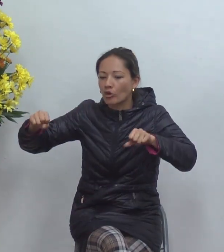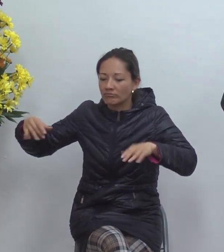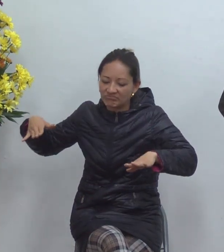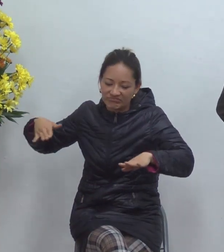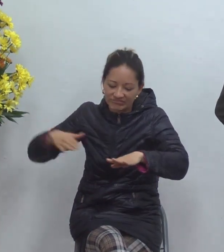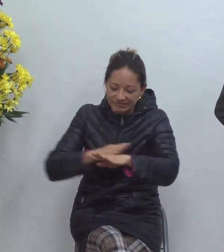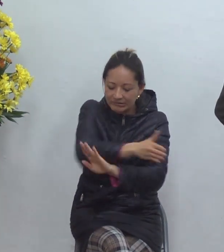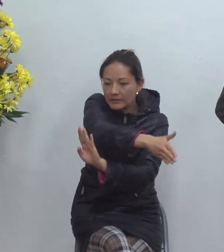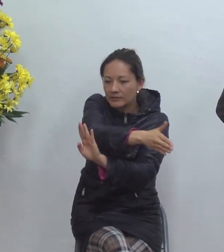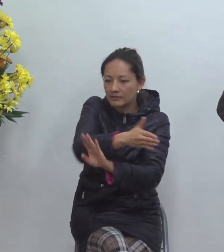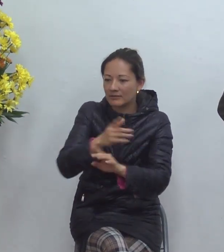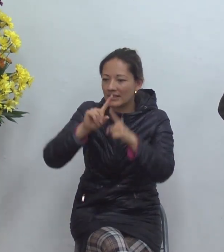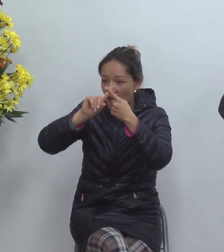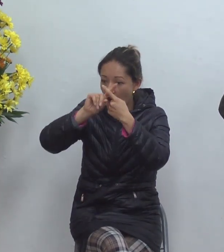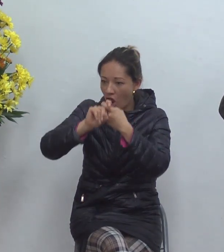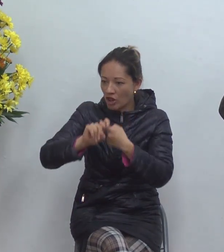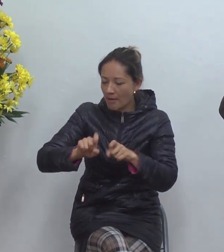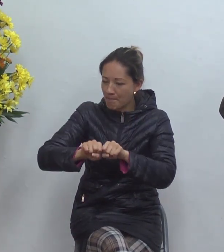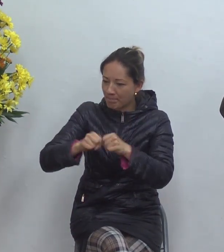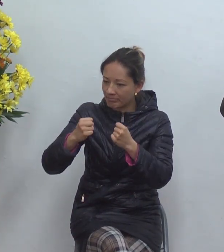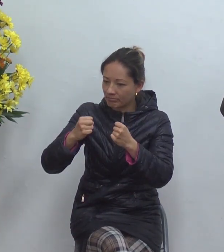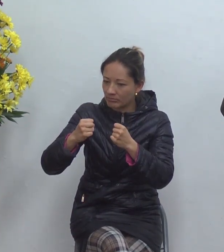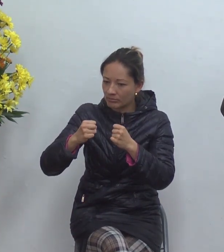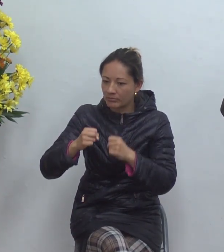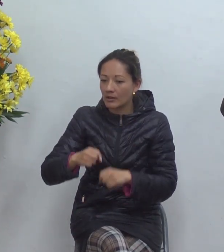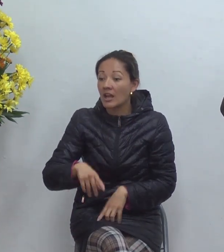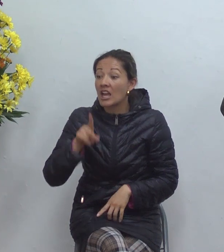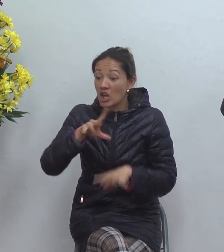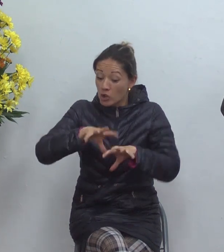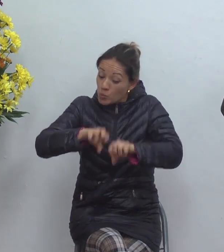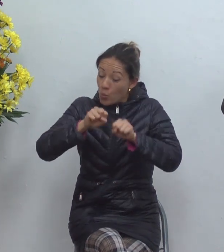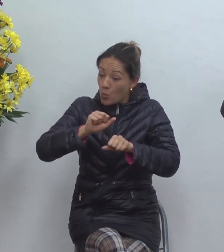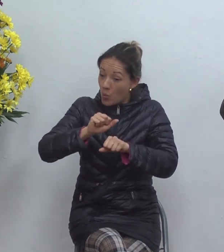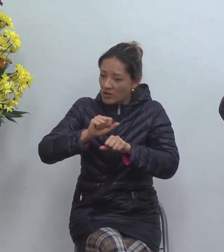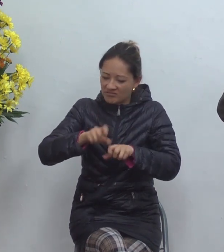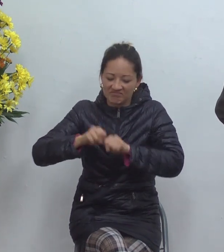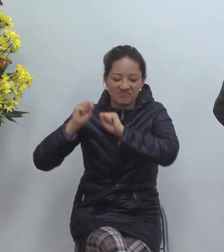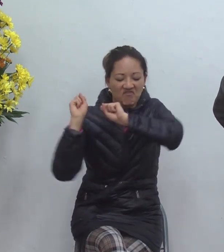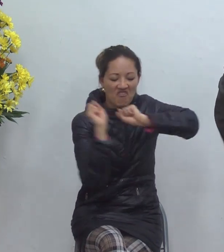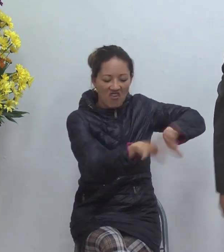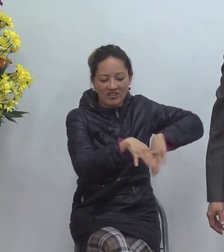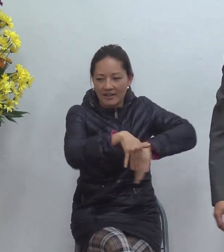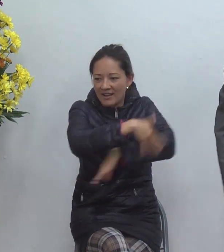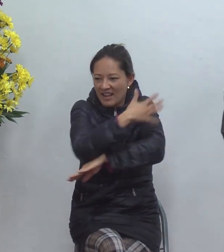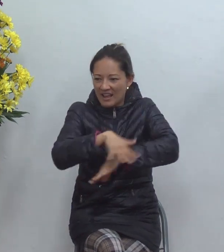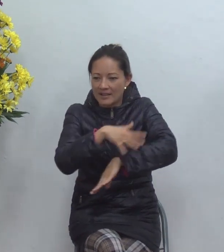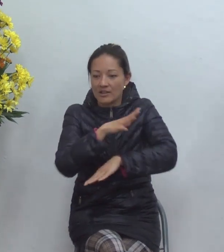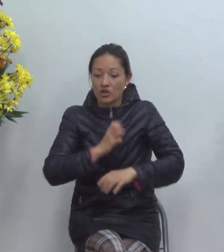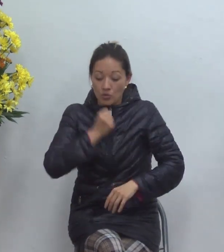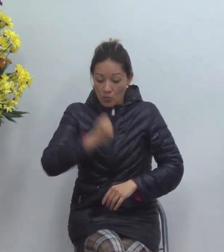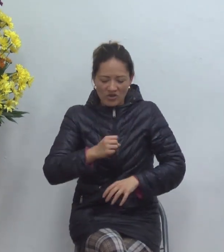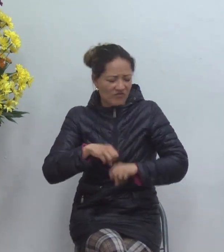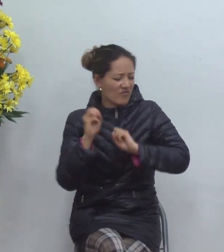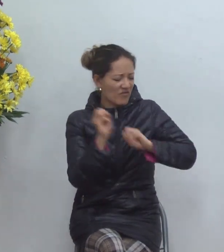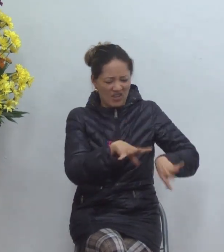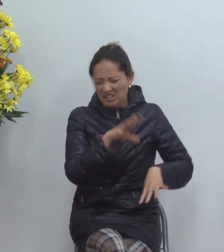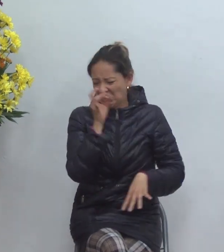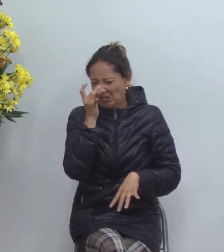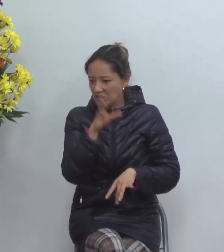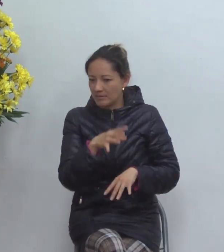quebró la columna y ¿qué hicieron los dueños con el perro? lo botaron ay no es el